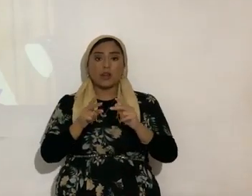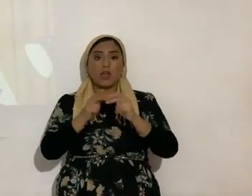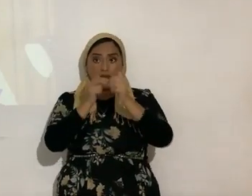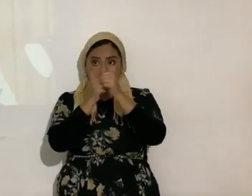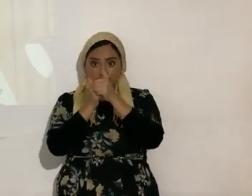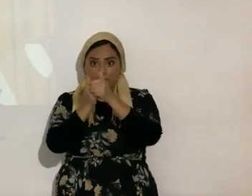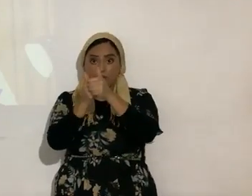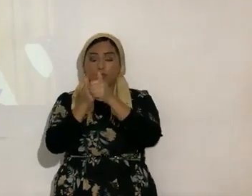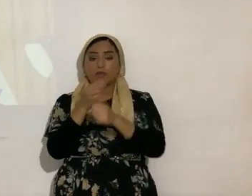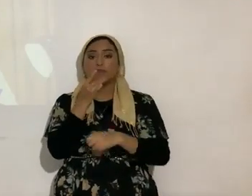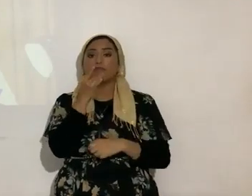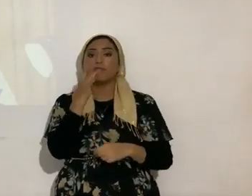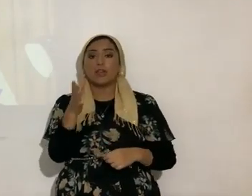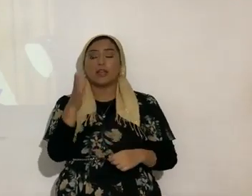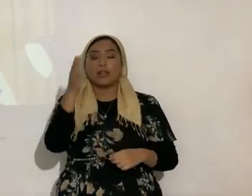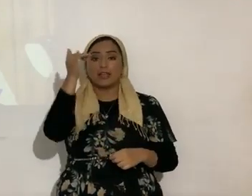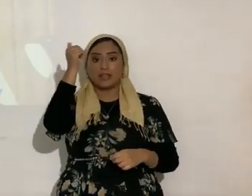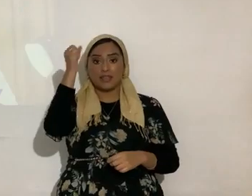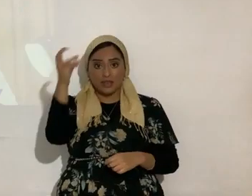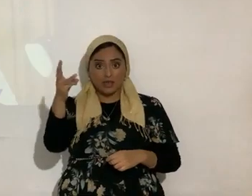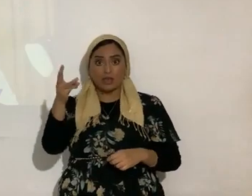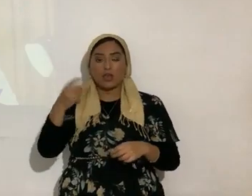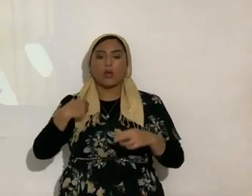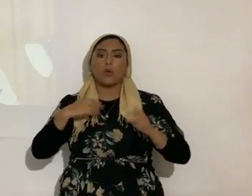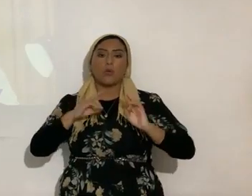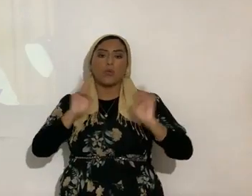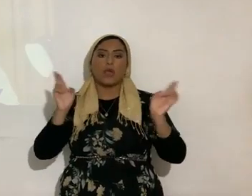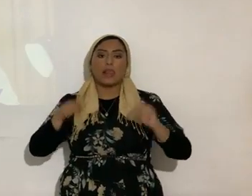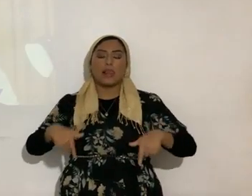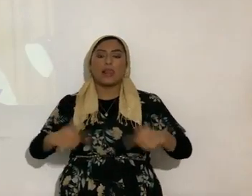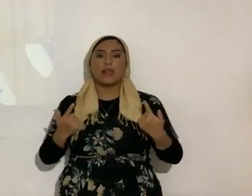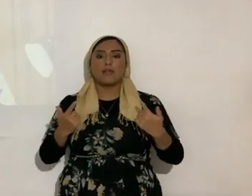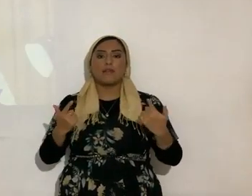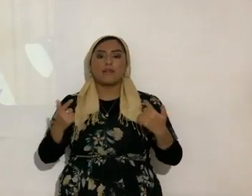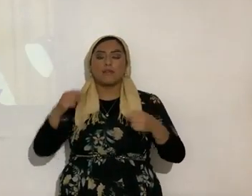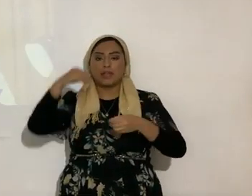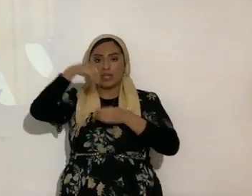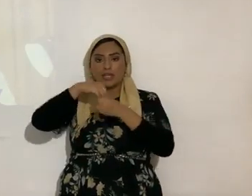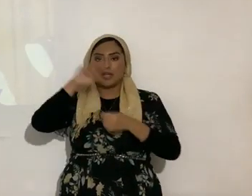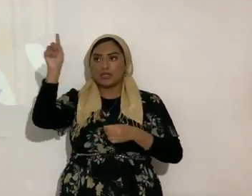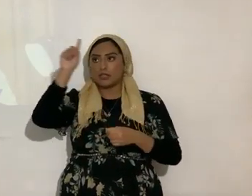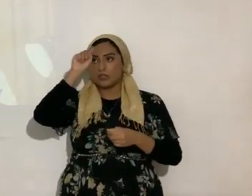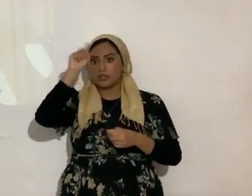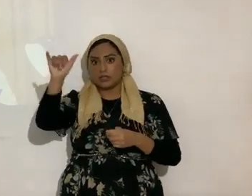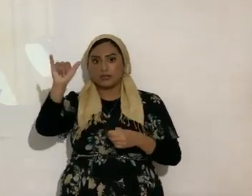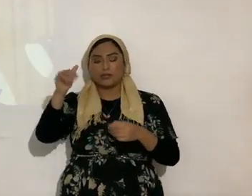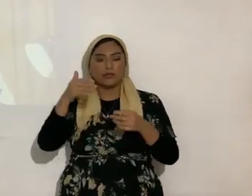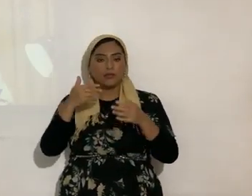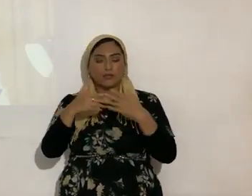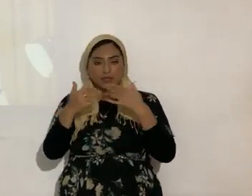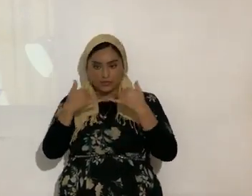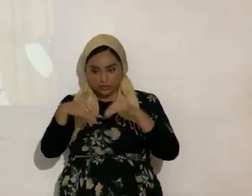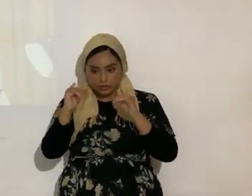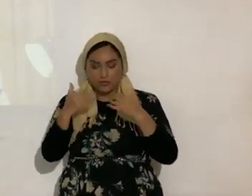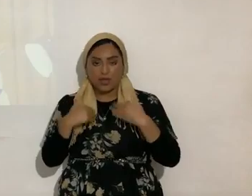Mashiach, entonces ya vivimos en la eternidad. Aunque todavía tenemos este cuerpo